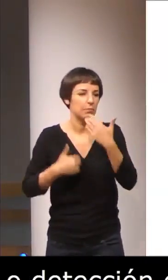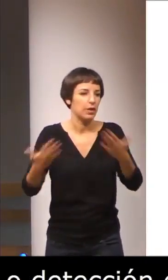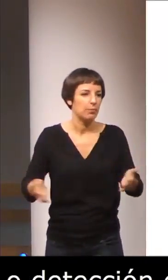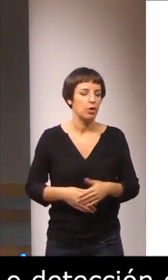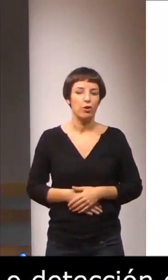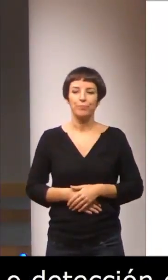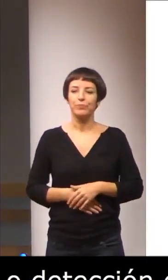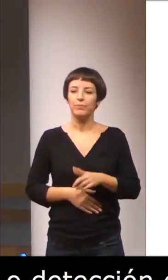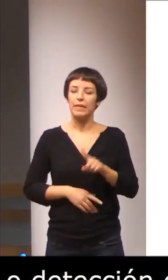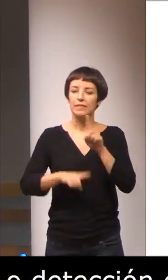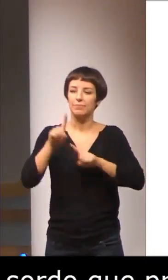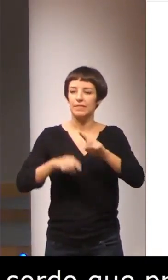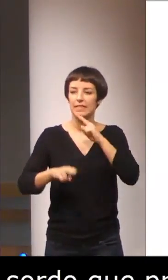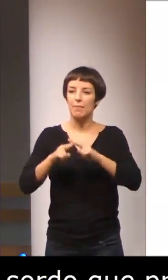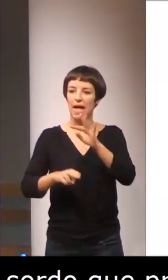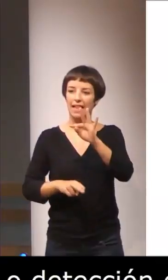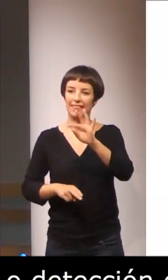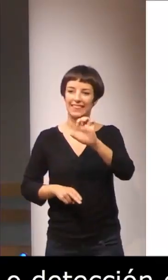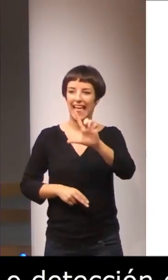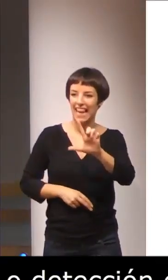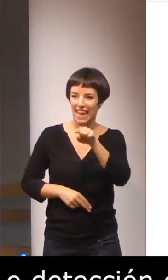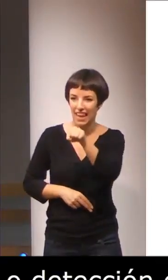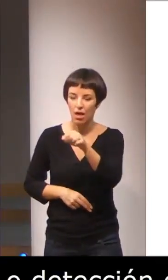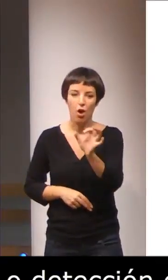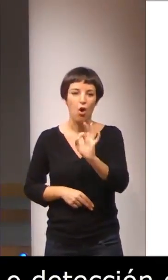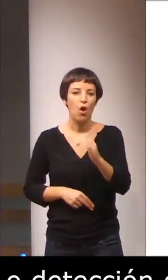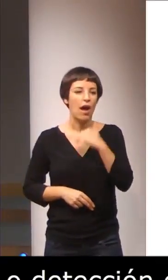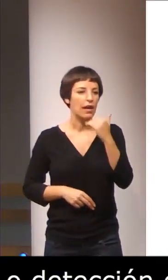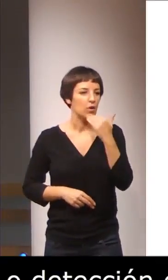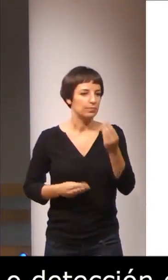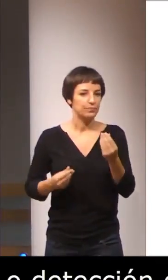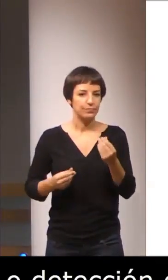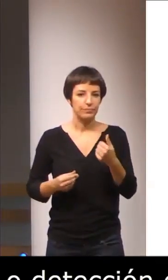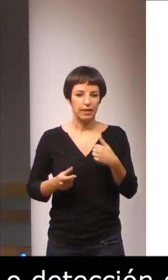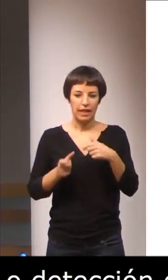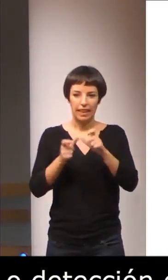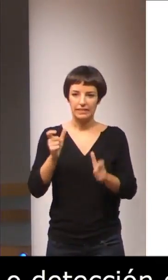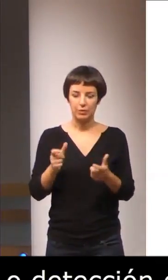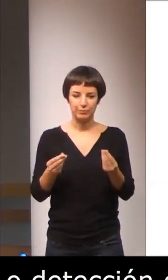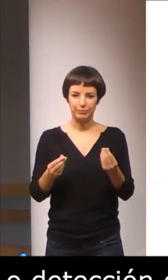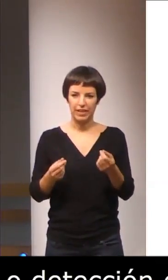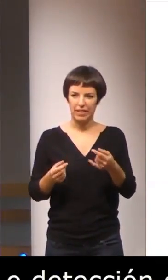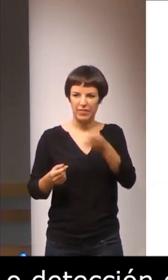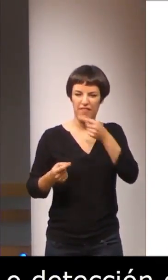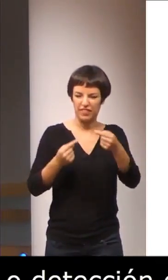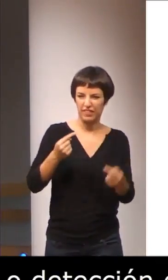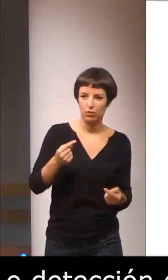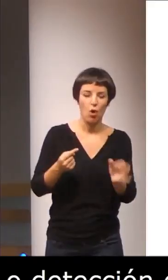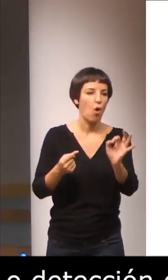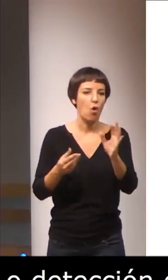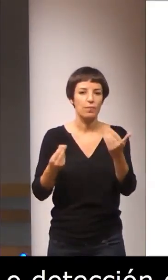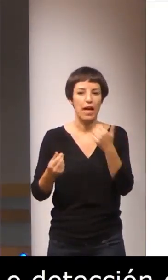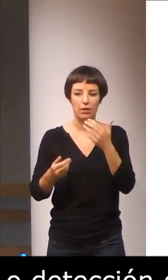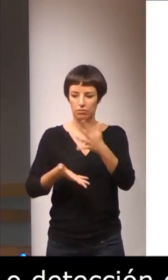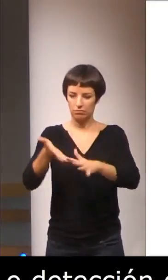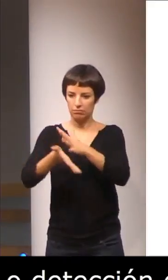TEL, o un déficit léxico, o alteraciones en el